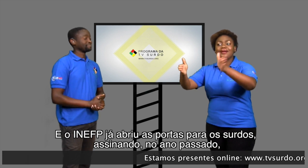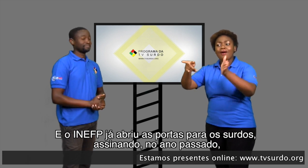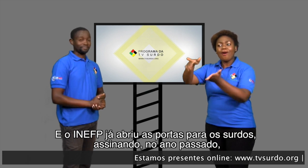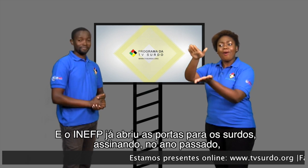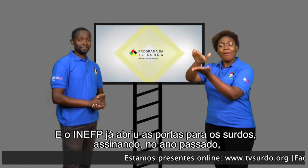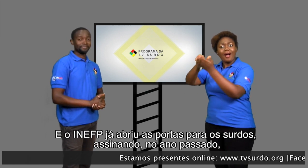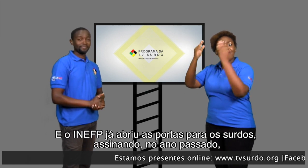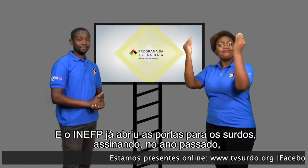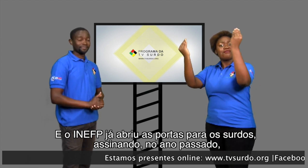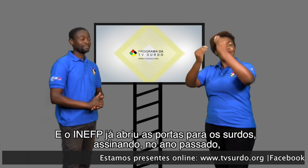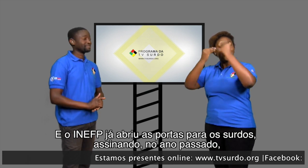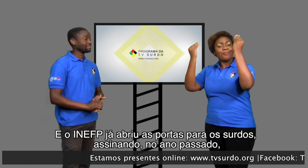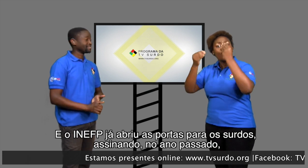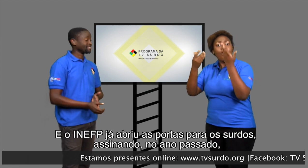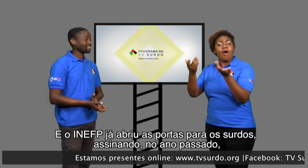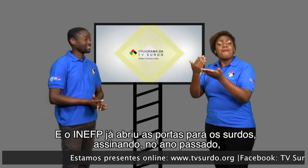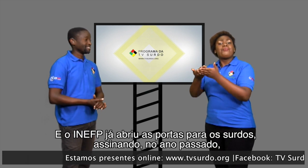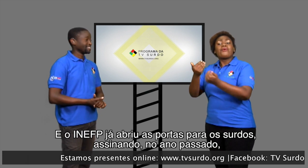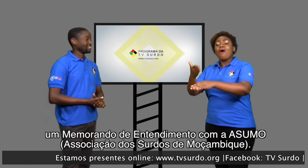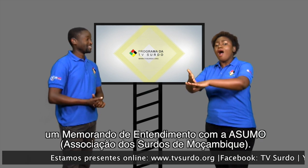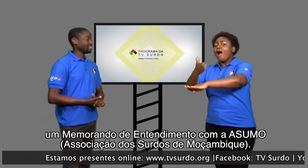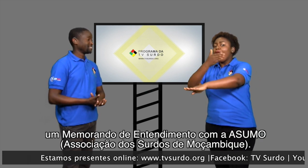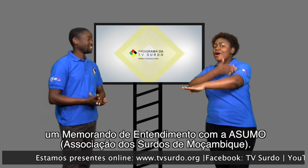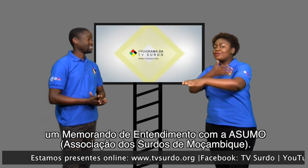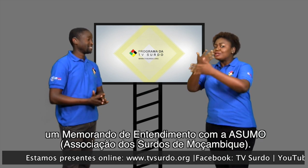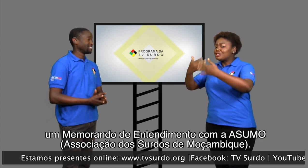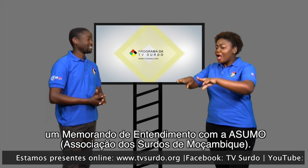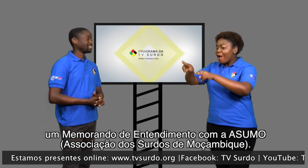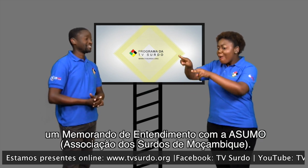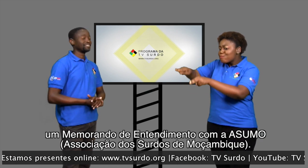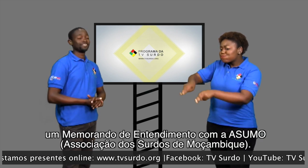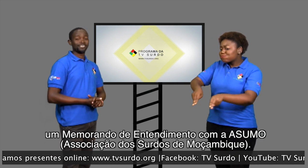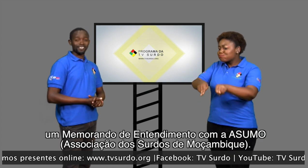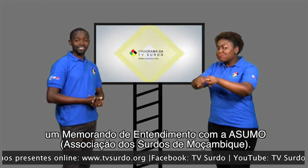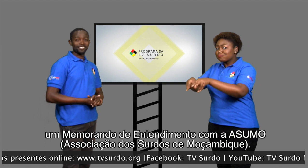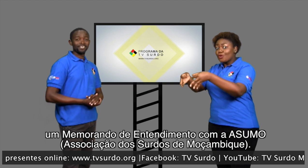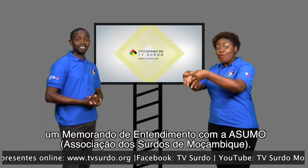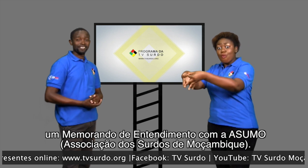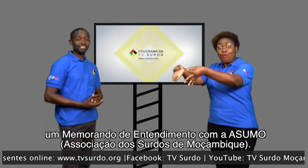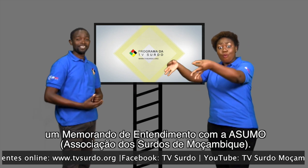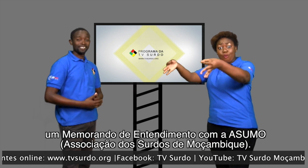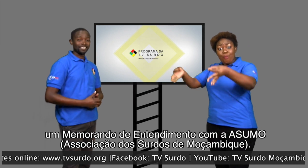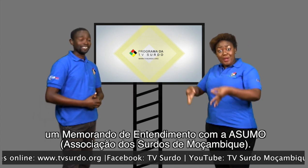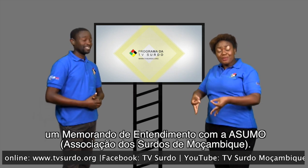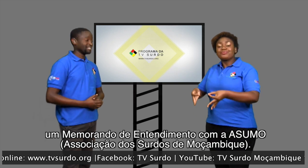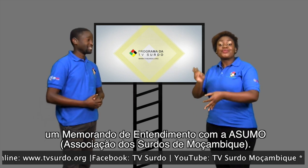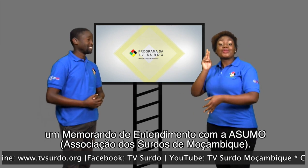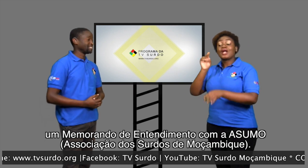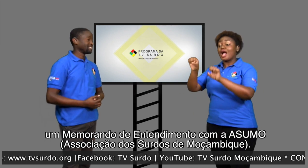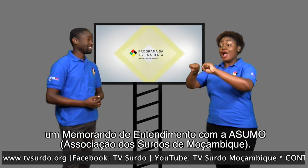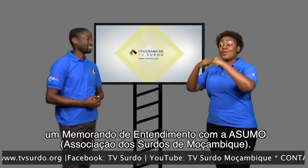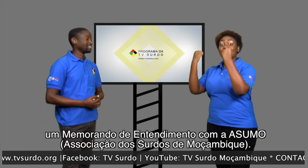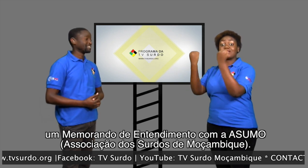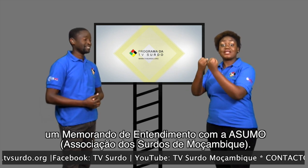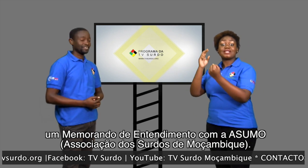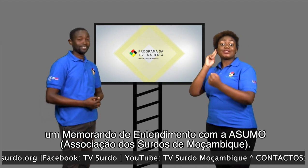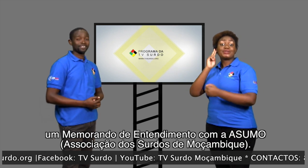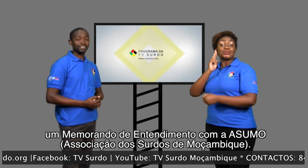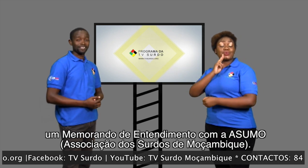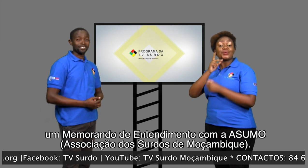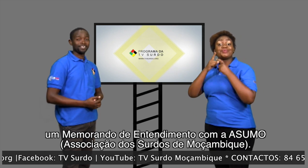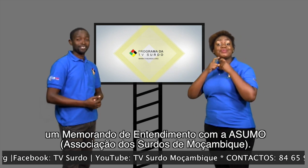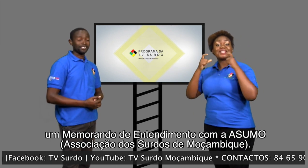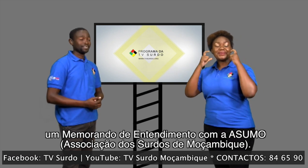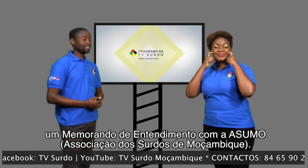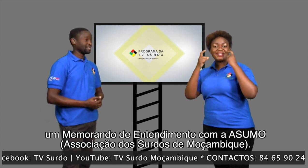Assinando, no ano passado Um memorando de entendimento com a ASUMO A Associação dos Surdos de